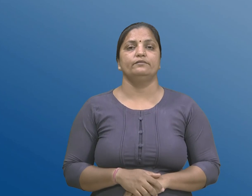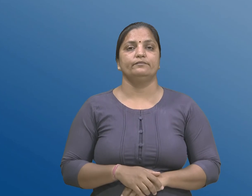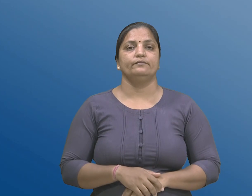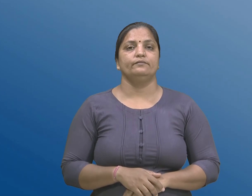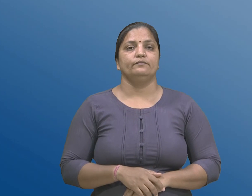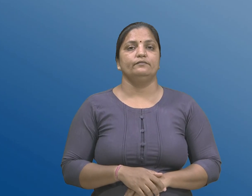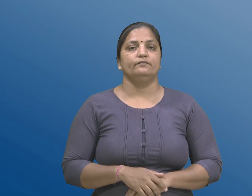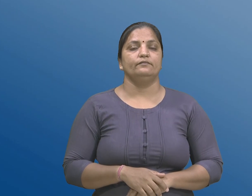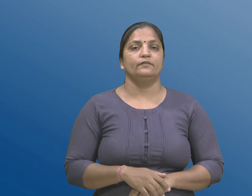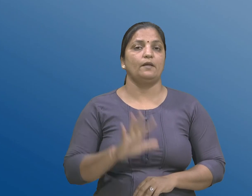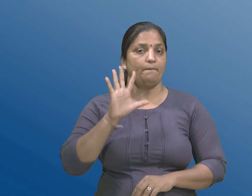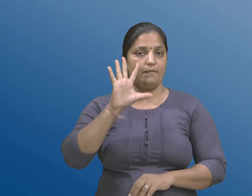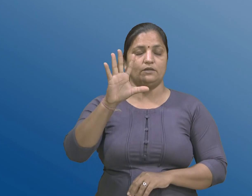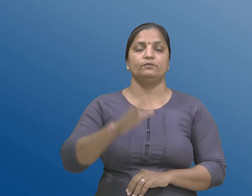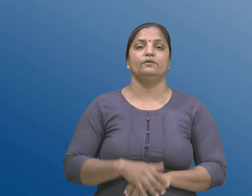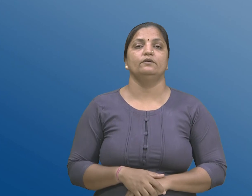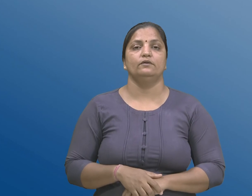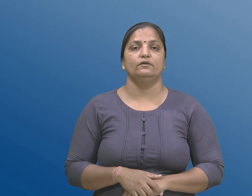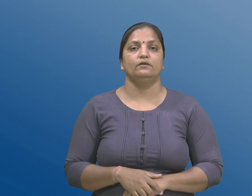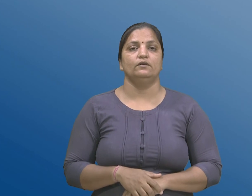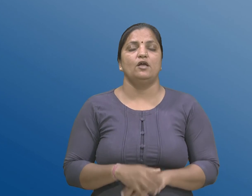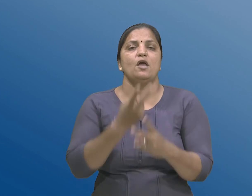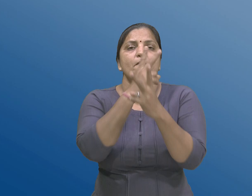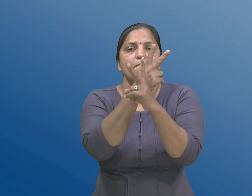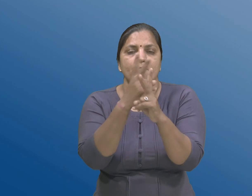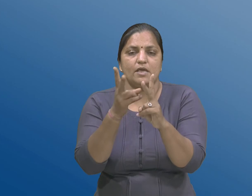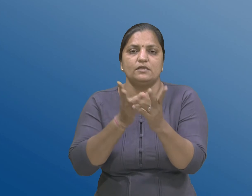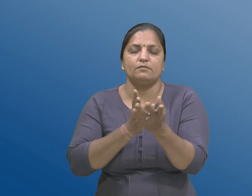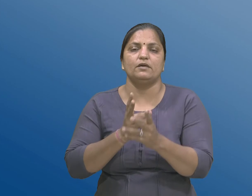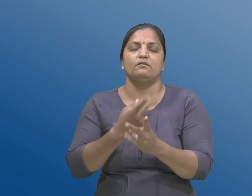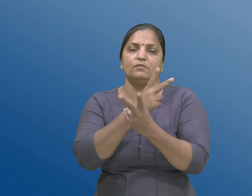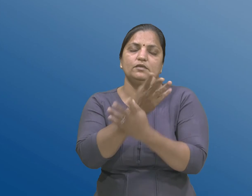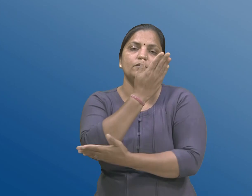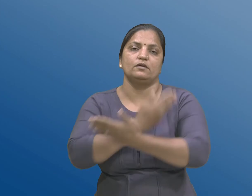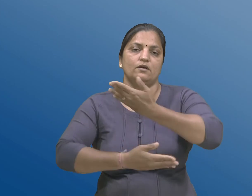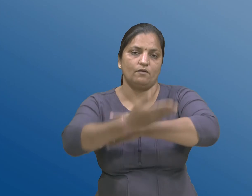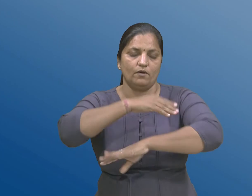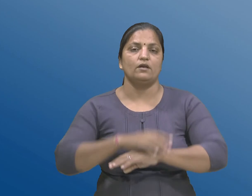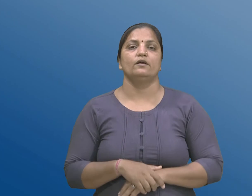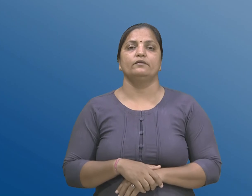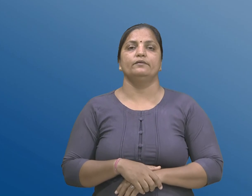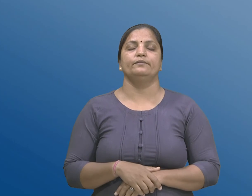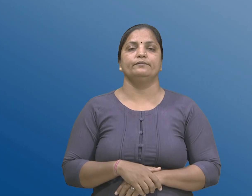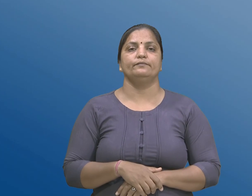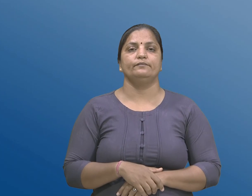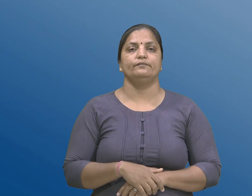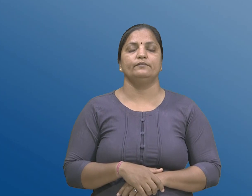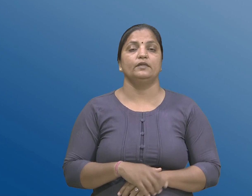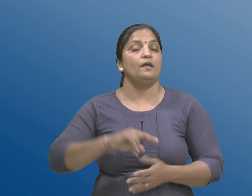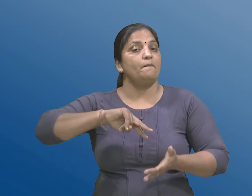पांचमों बहुविद प्रकार नी विकलांगता इटले के उपर